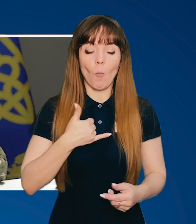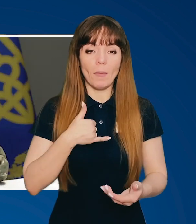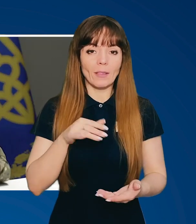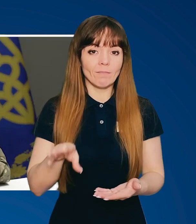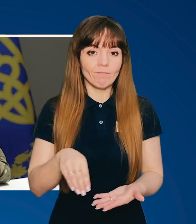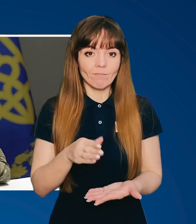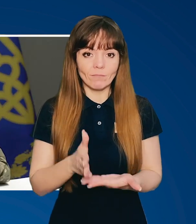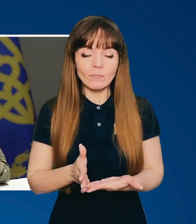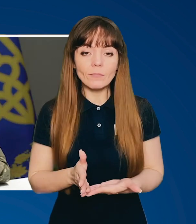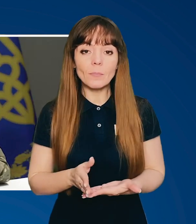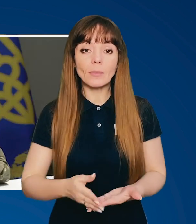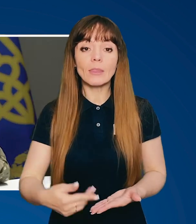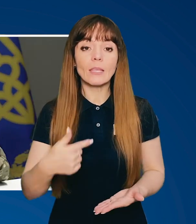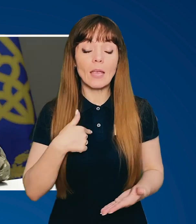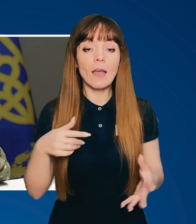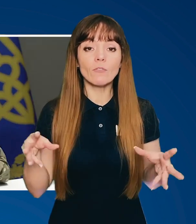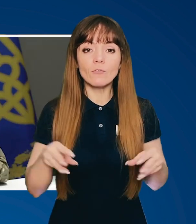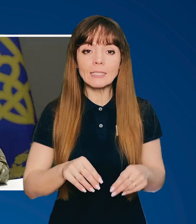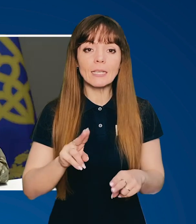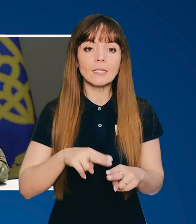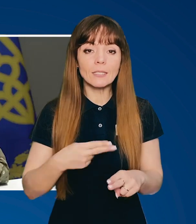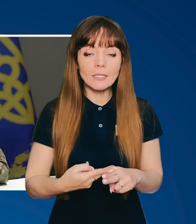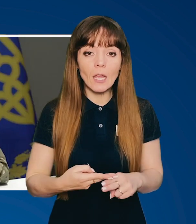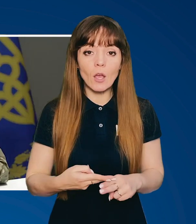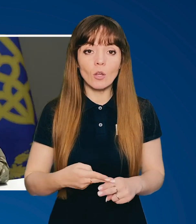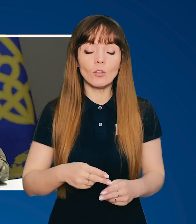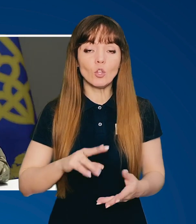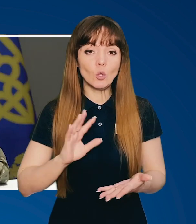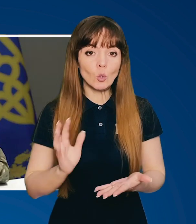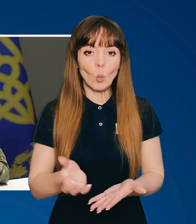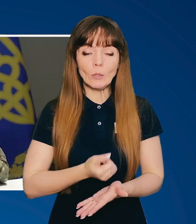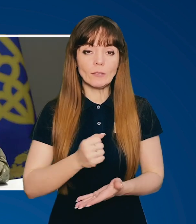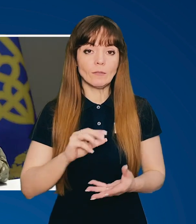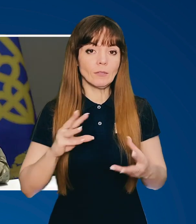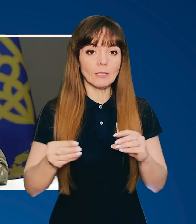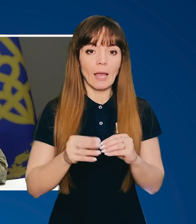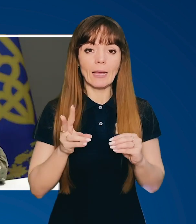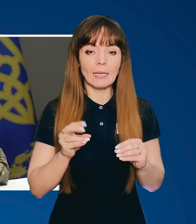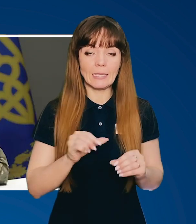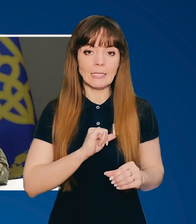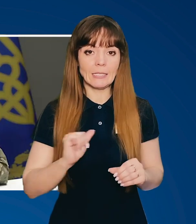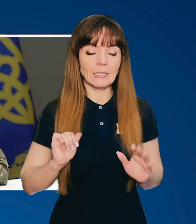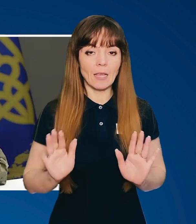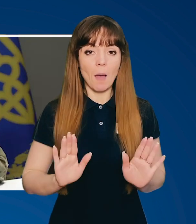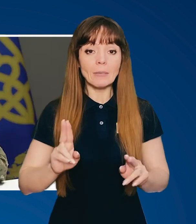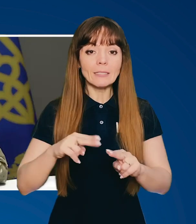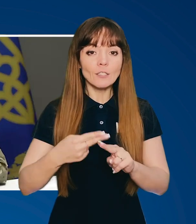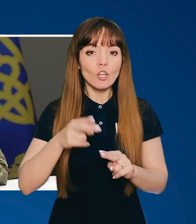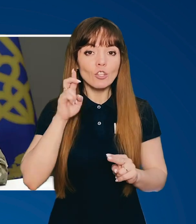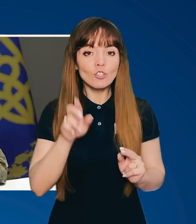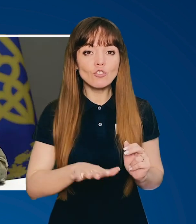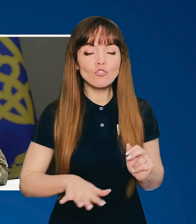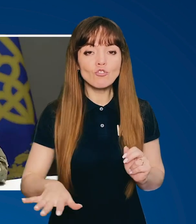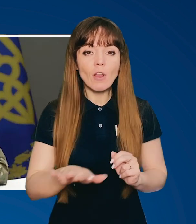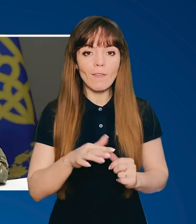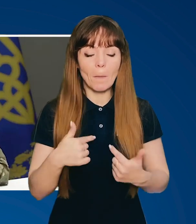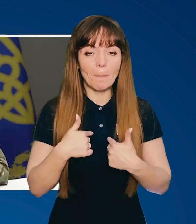мене є. Я всього цього досяг не сам. Ця держава мені допомагала.